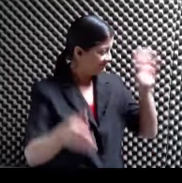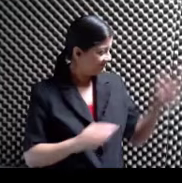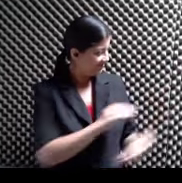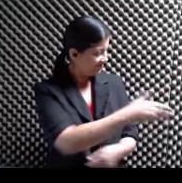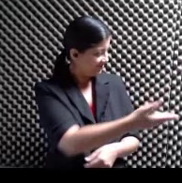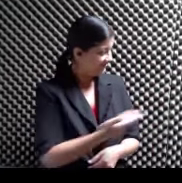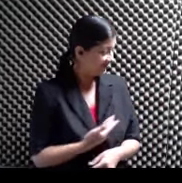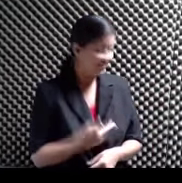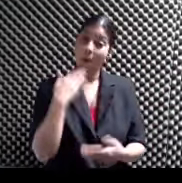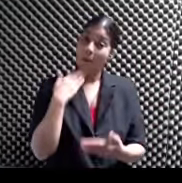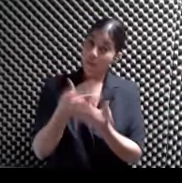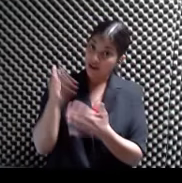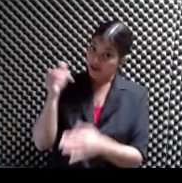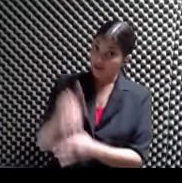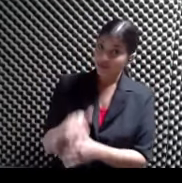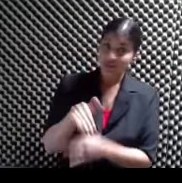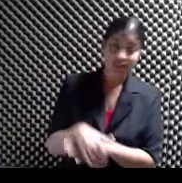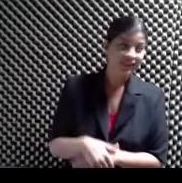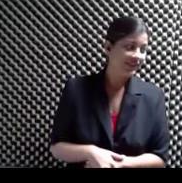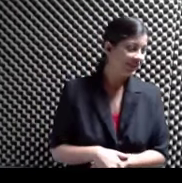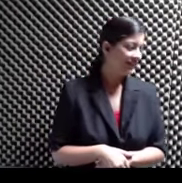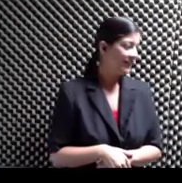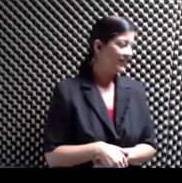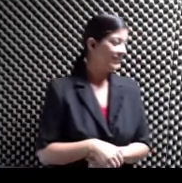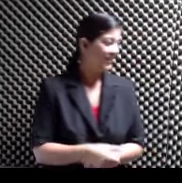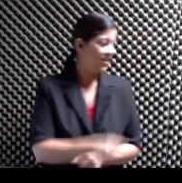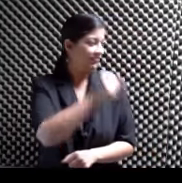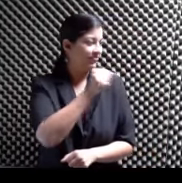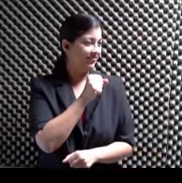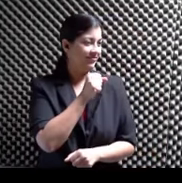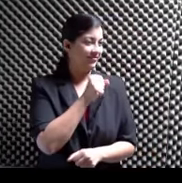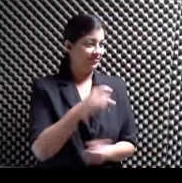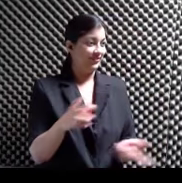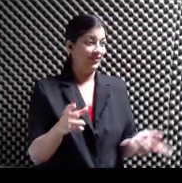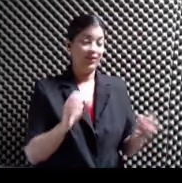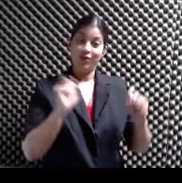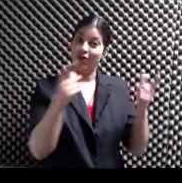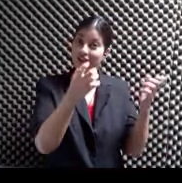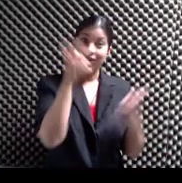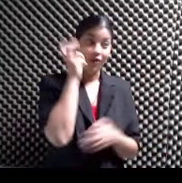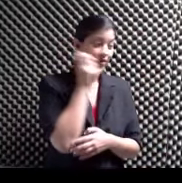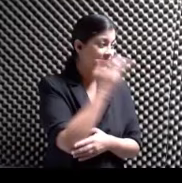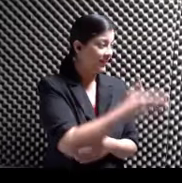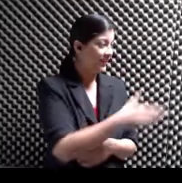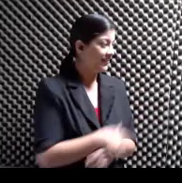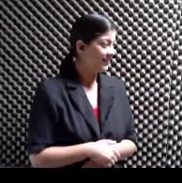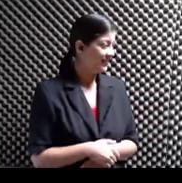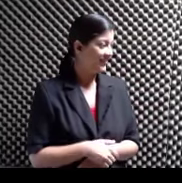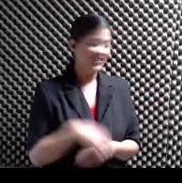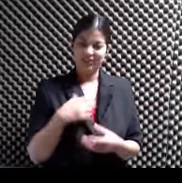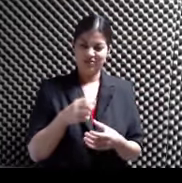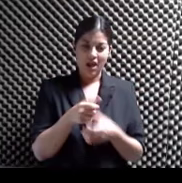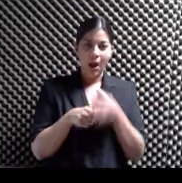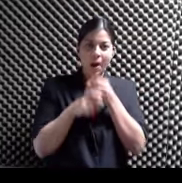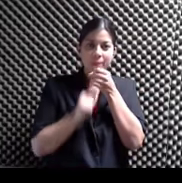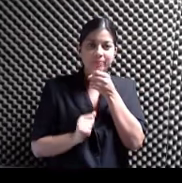Ahí pégate al micrófono Para que nos podamos escuchar Estas barquillas a mí como que no me gustan No verdad